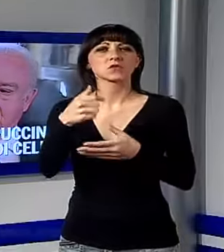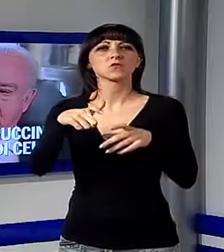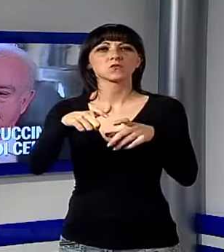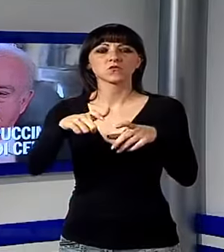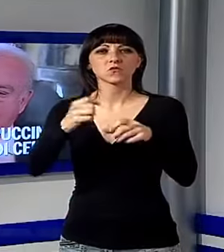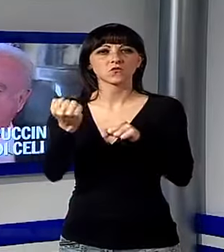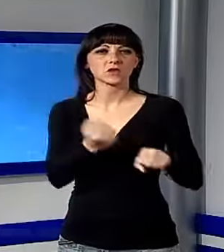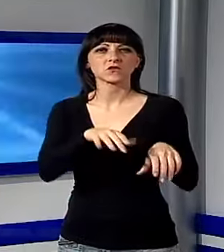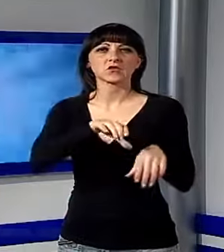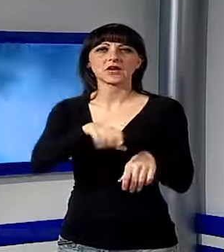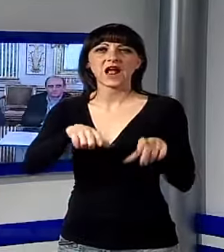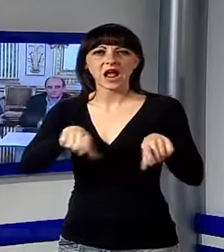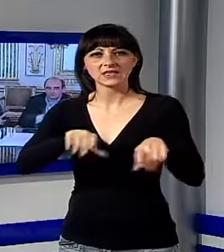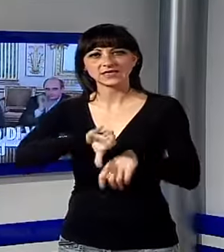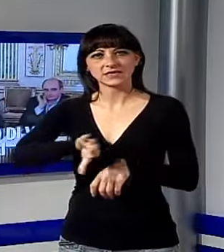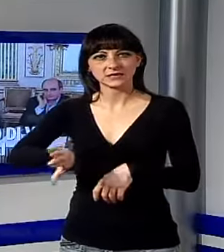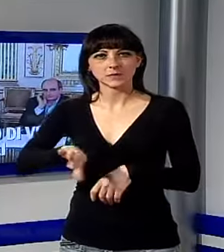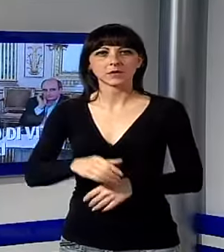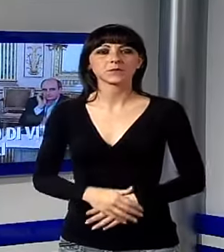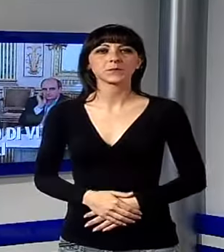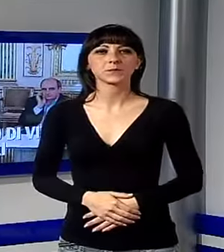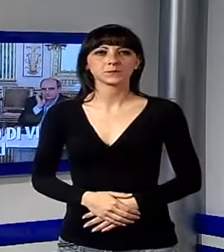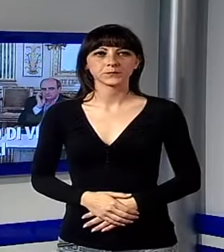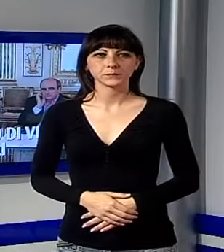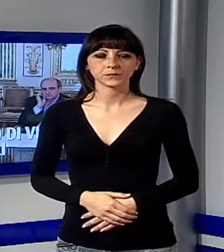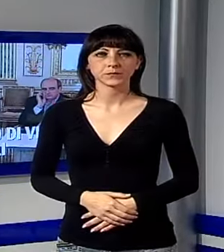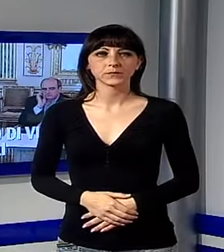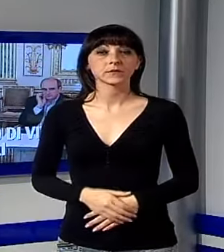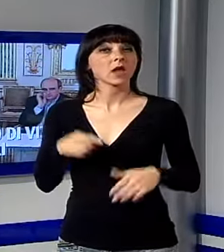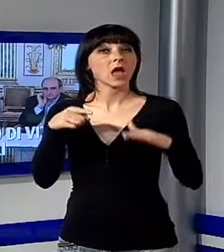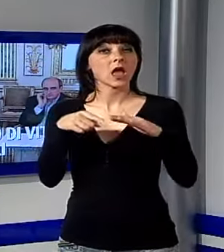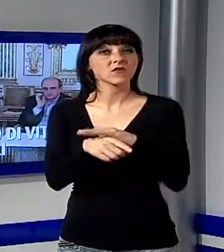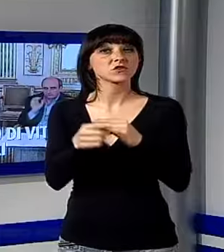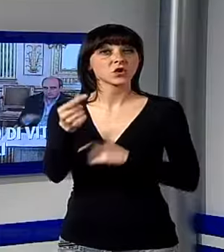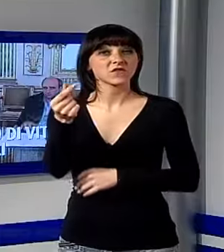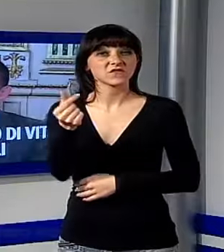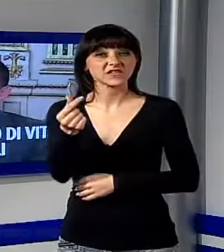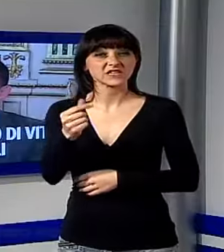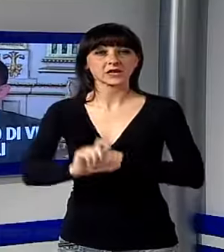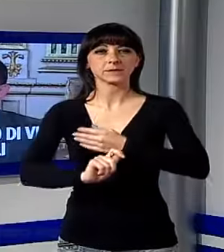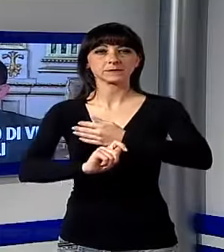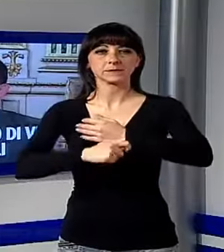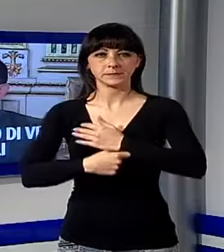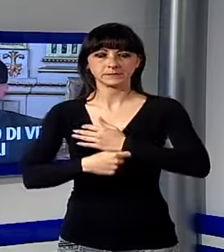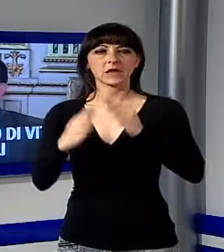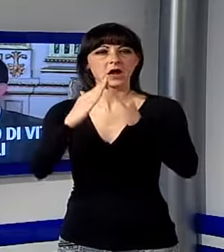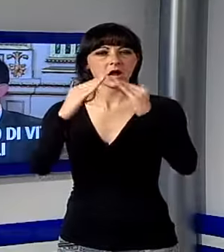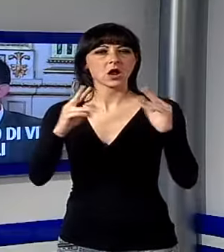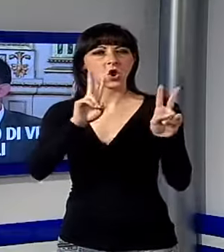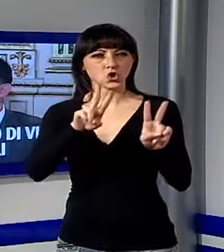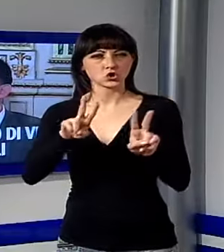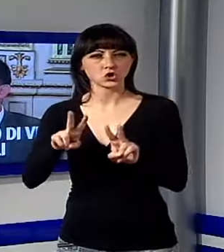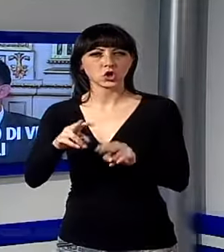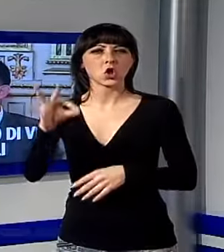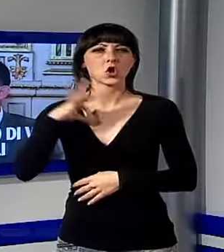Risparmio. Evasione fiscale e giro di vite sugli immobili, accordo tra Comune di Lucca e Anci per una verifica delle